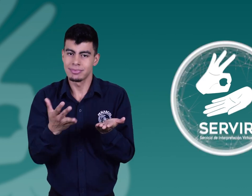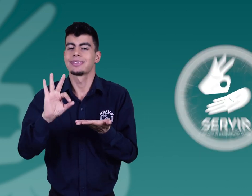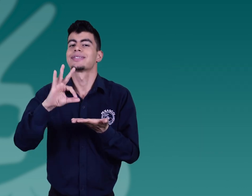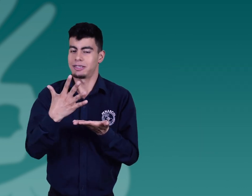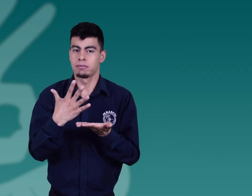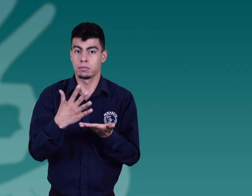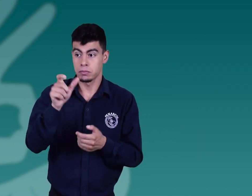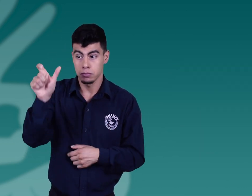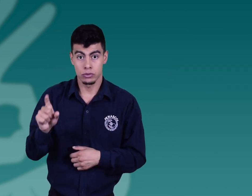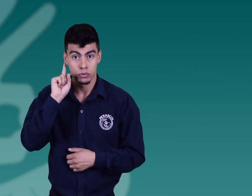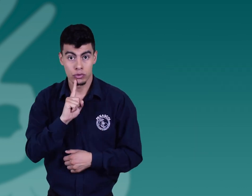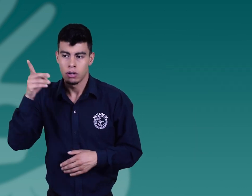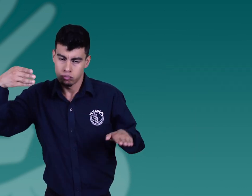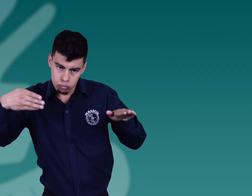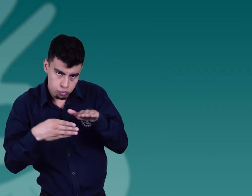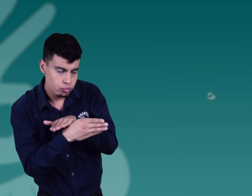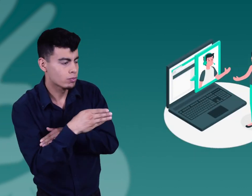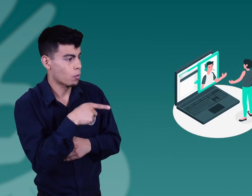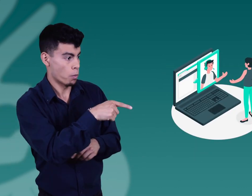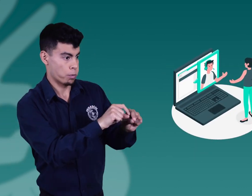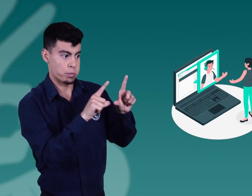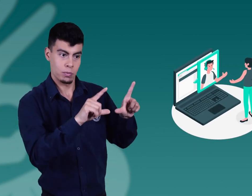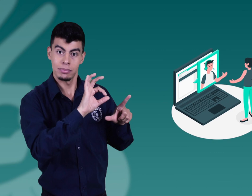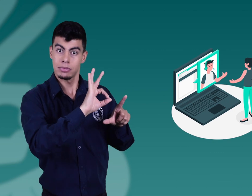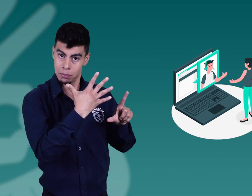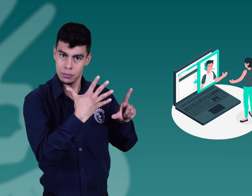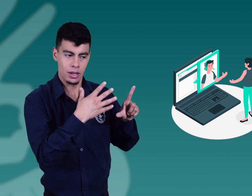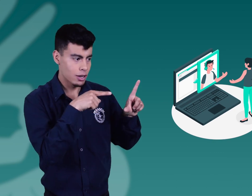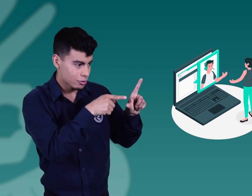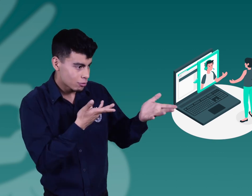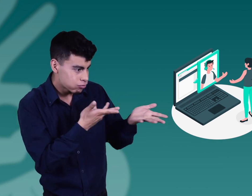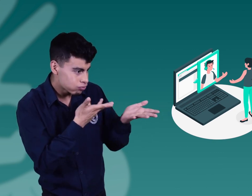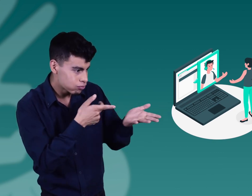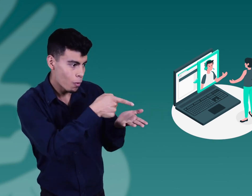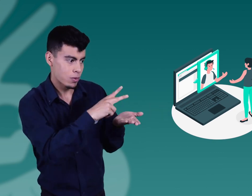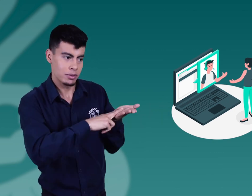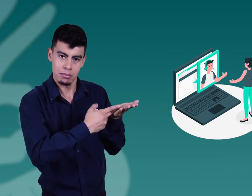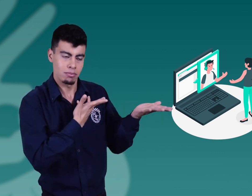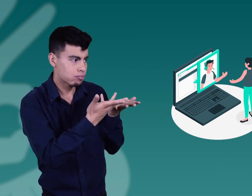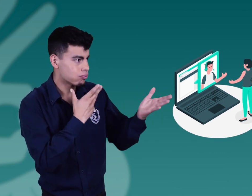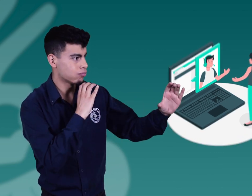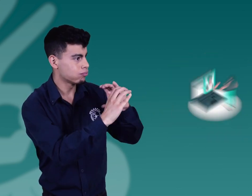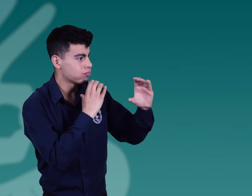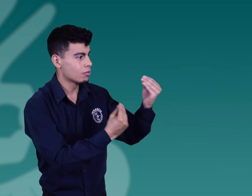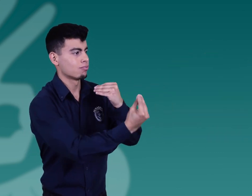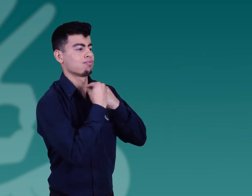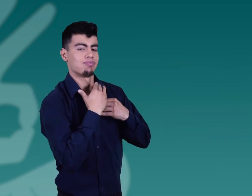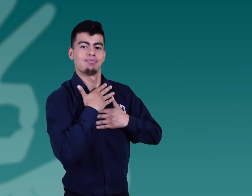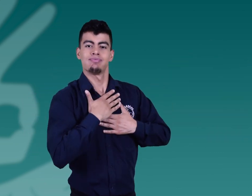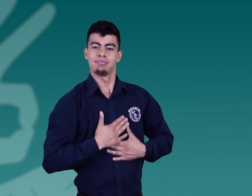pueden realizar alianzas con FENASCOL para brindar Servir y poder atender a las personas sordas a través de la mediación de